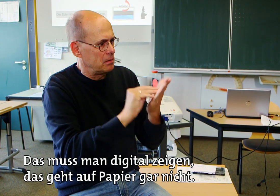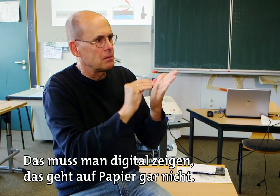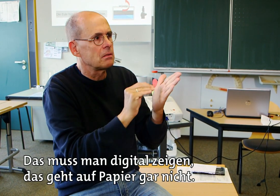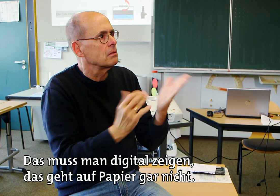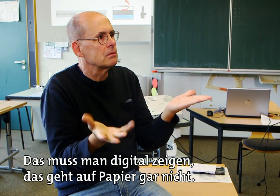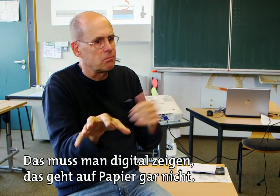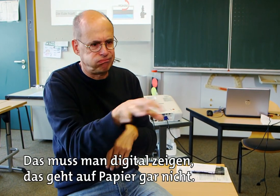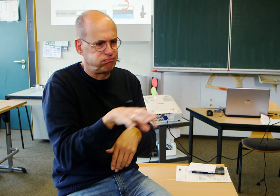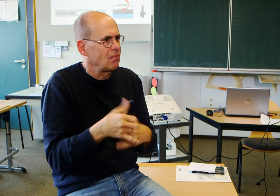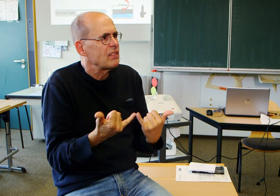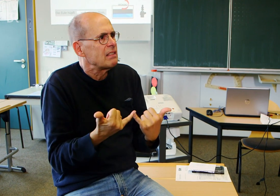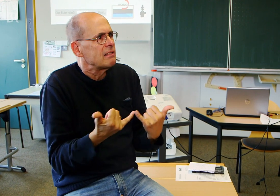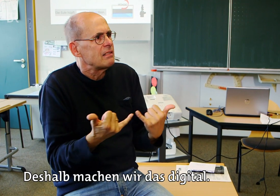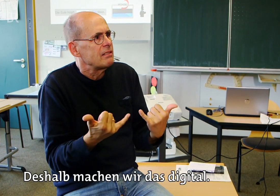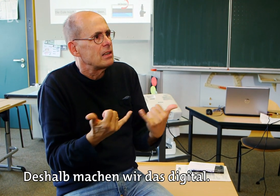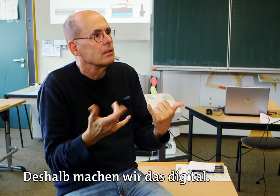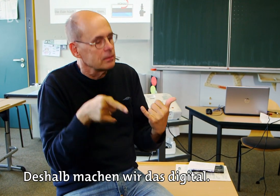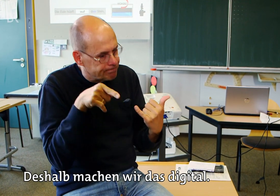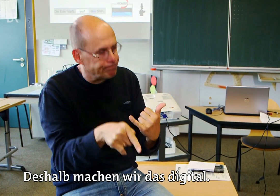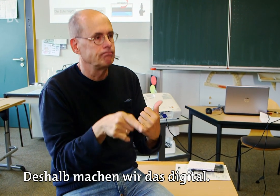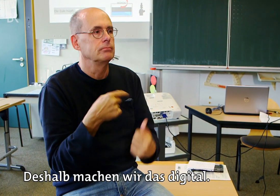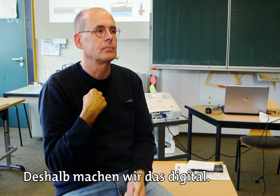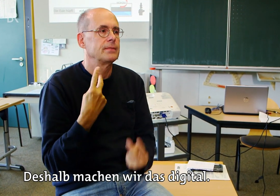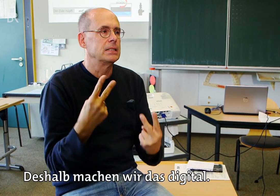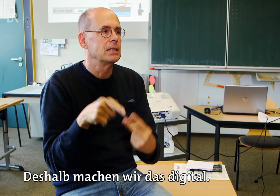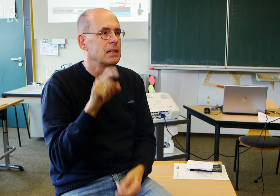Das geht auf Papier gar nicht. Deshalb machen wir das digital.